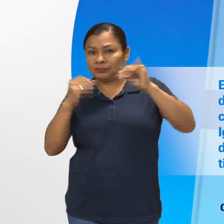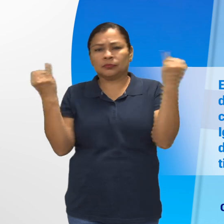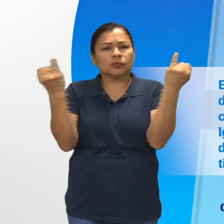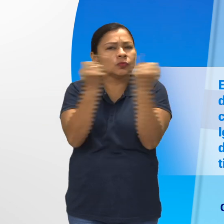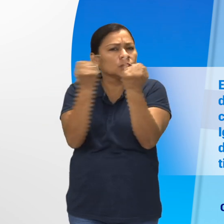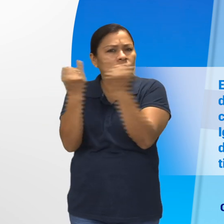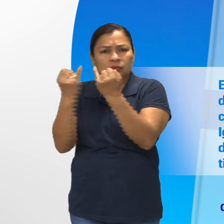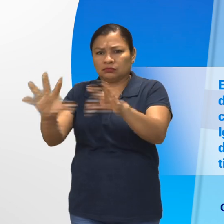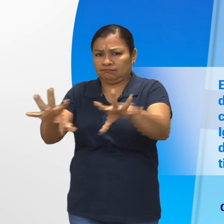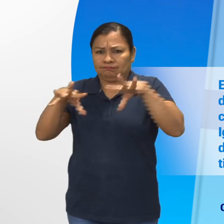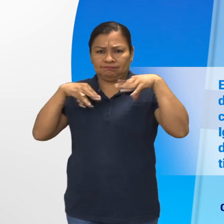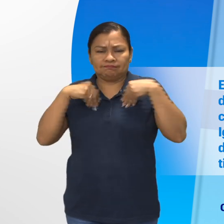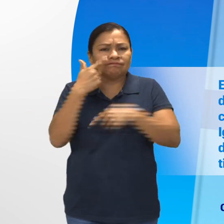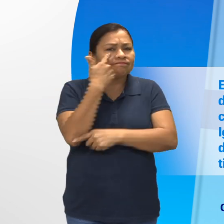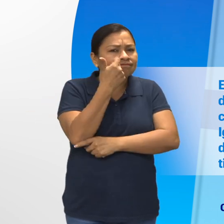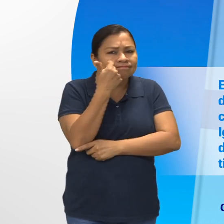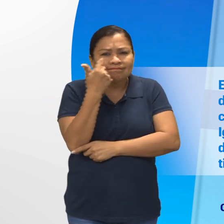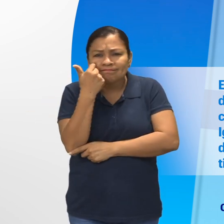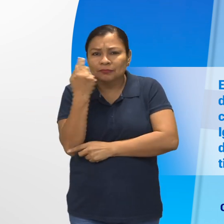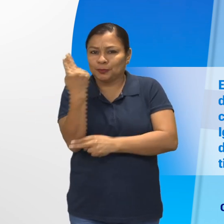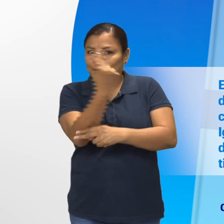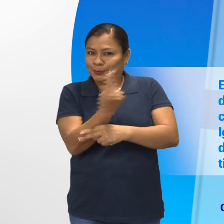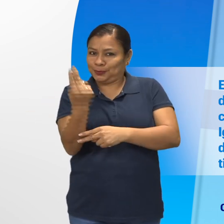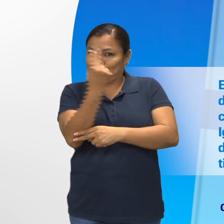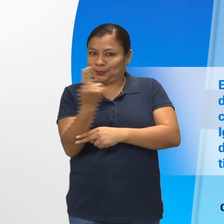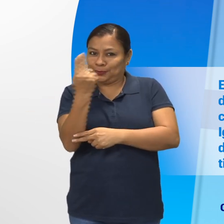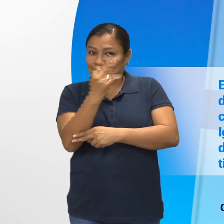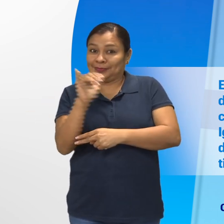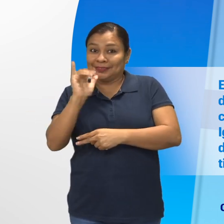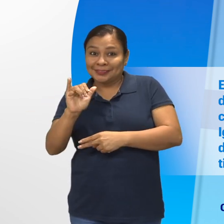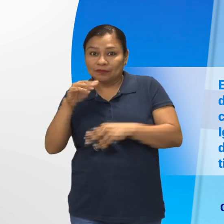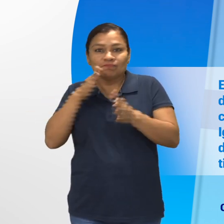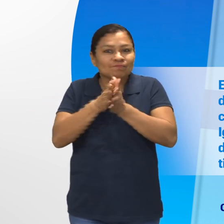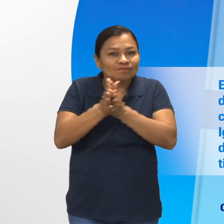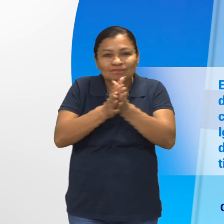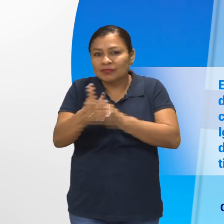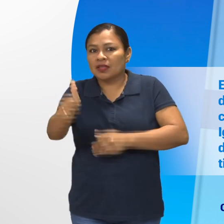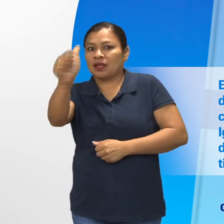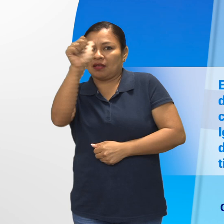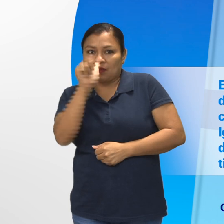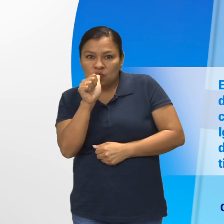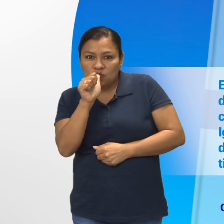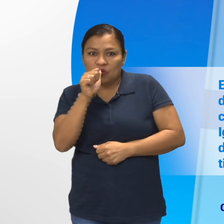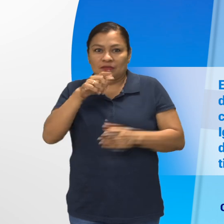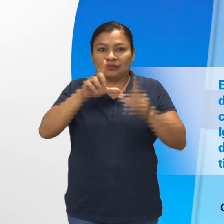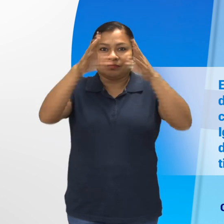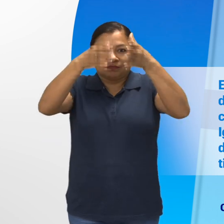Igualmente, reconoce el goce, uso y disfrute de las aguas y bosques de sus tierras comunales